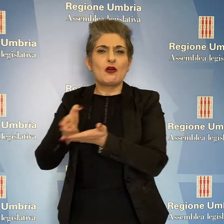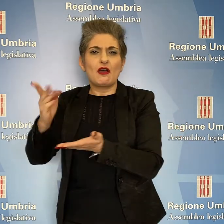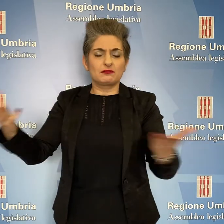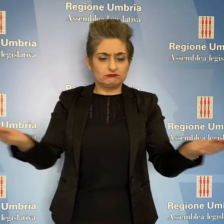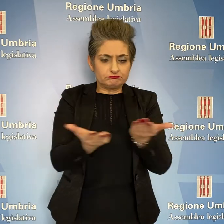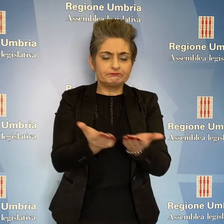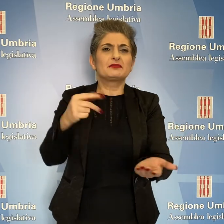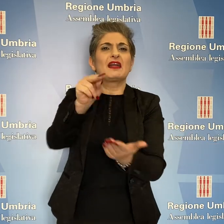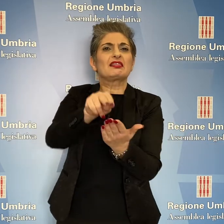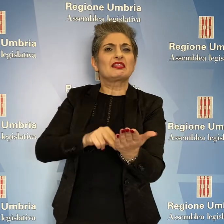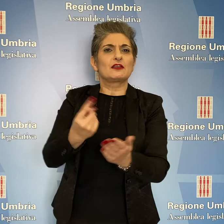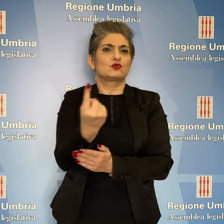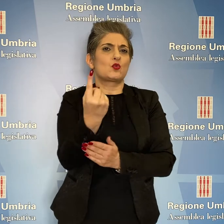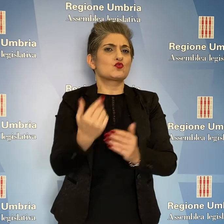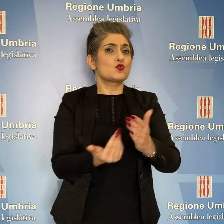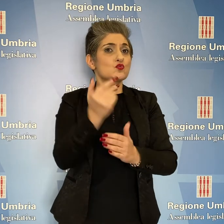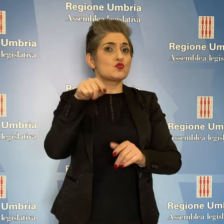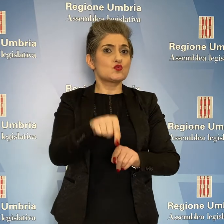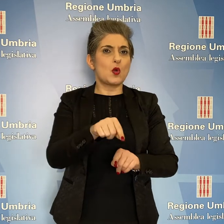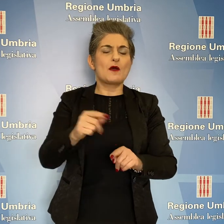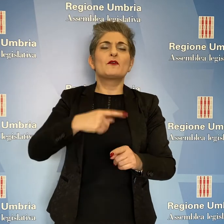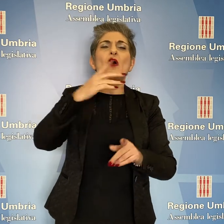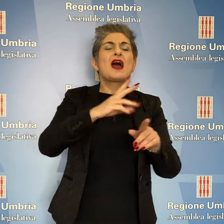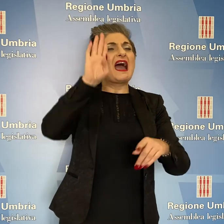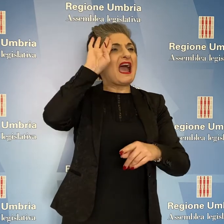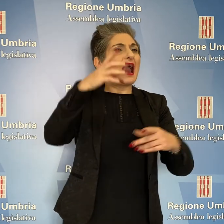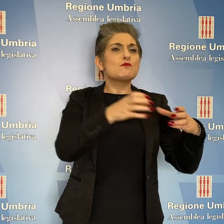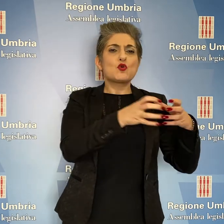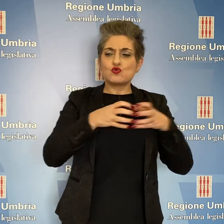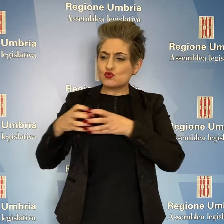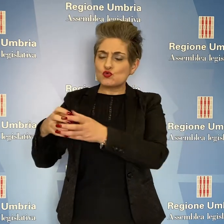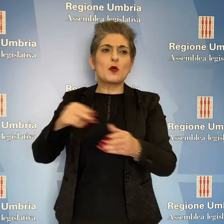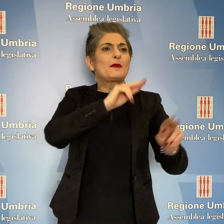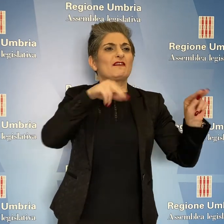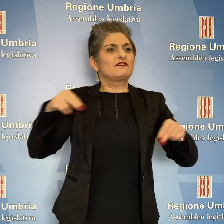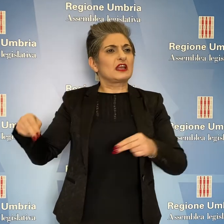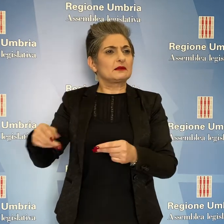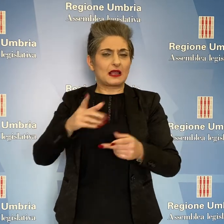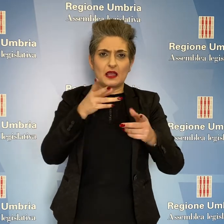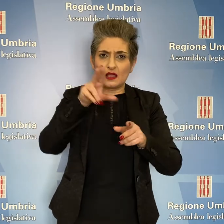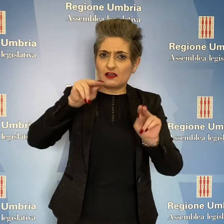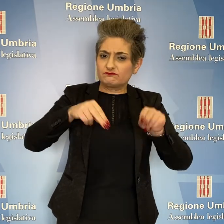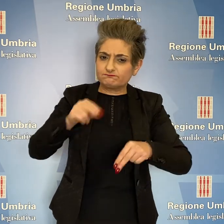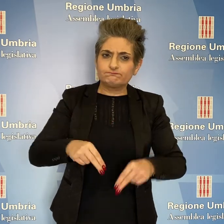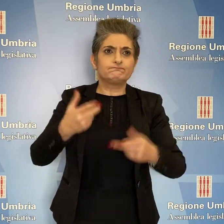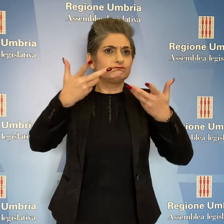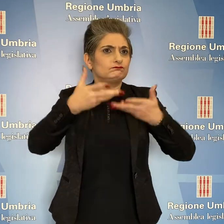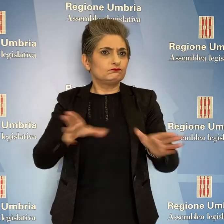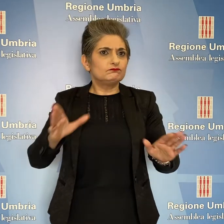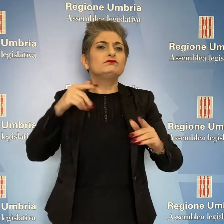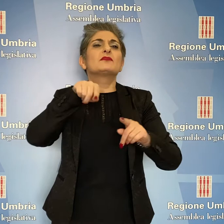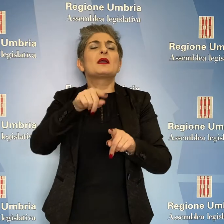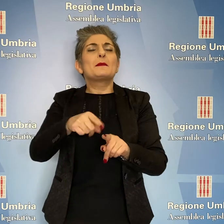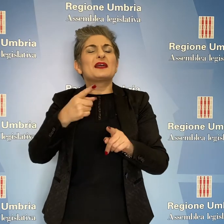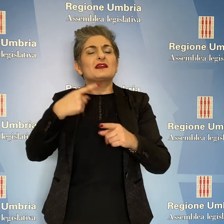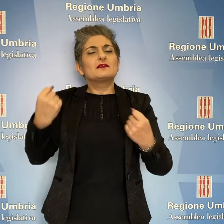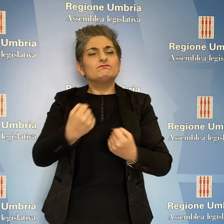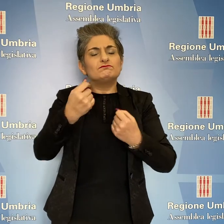indirizzo, è scaturito un nuovo testo, firmato da tutti i capigruppo e approvato l'unanimità, che chiede all'esecutivo di attivarsi presso il governo